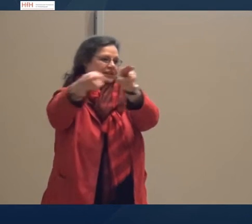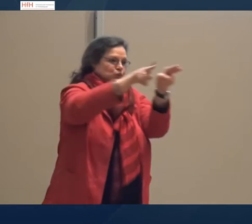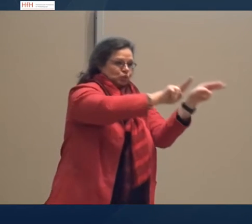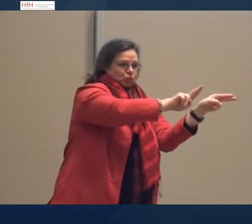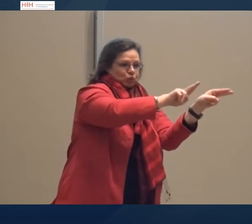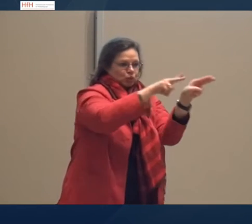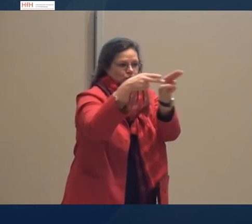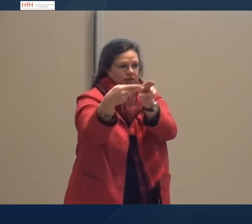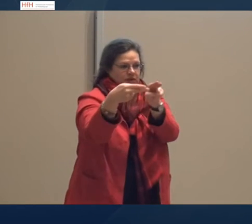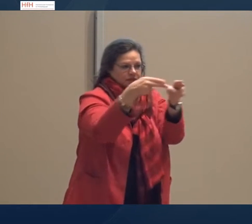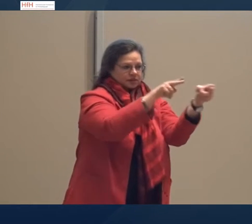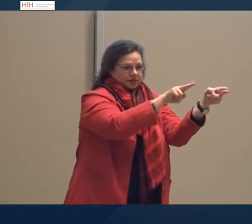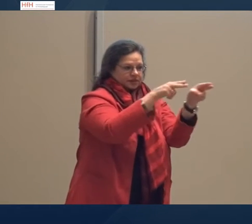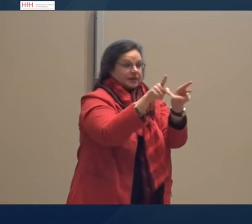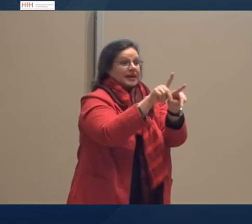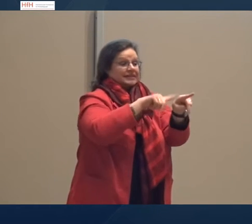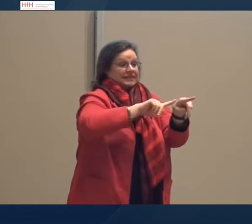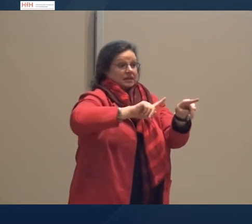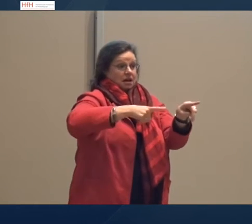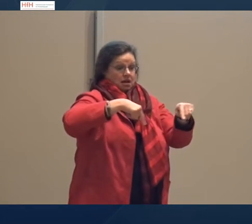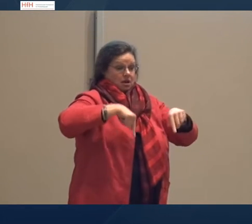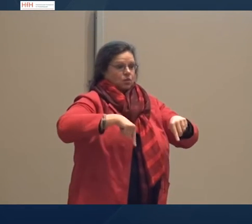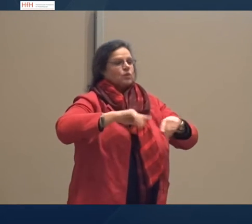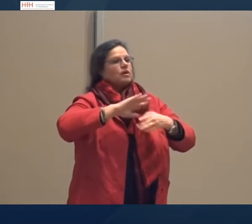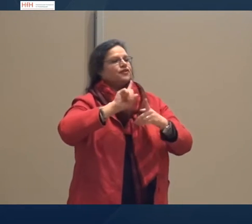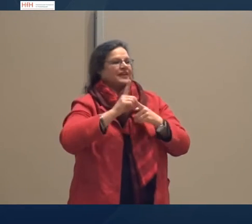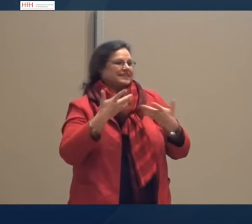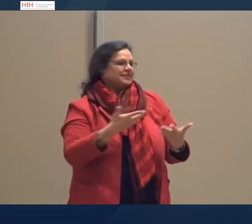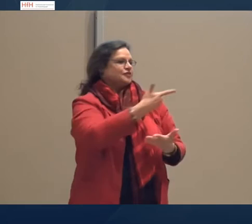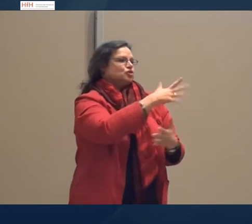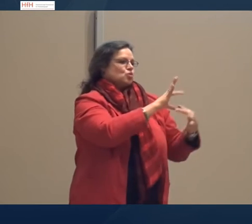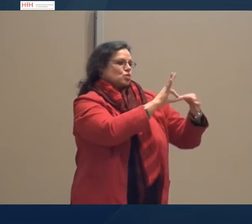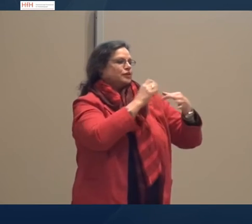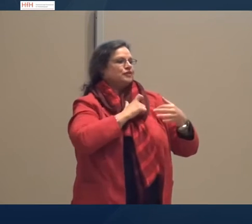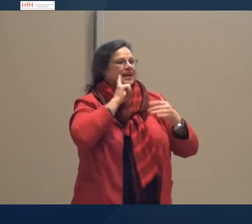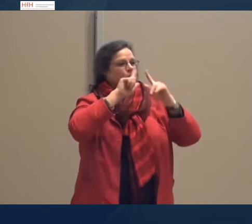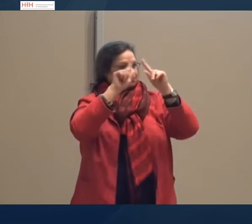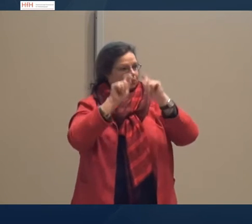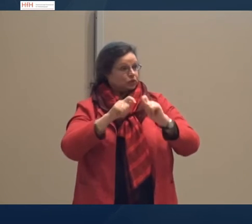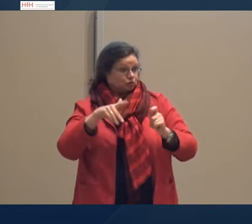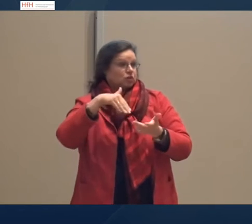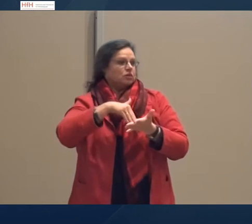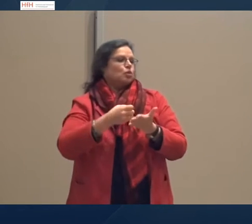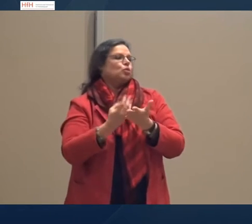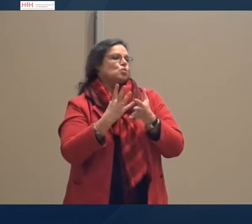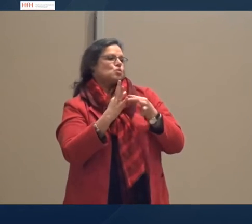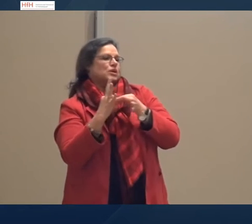auf die Gebärdensprachgemeinschaft. Es muss ein gegenseitiger Austausch da sein. Die HFH ist damit die Grundlage. Der Schweizerische Gehörlosenbund